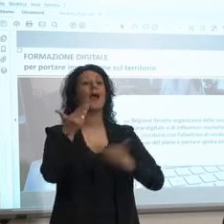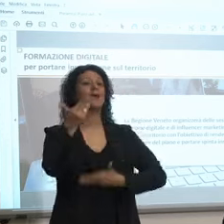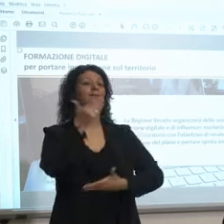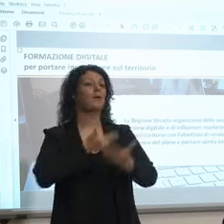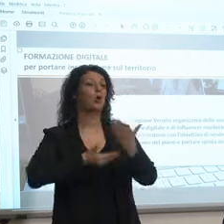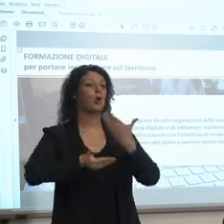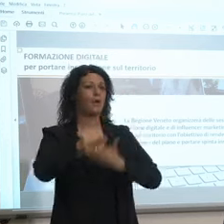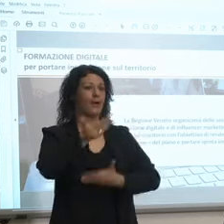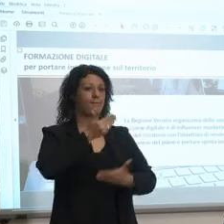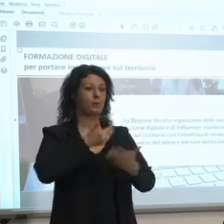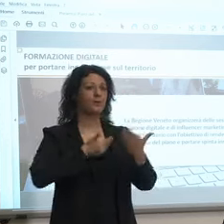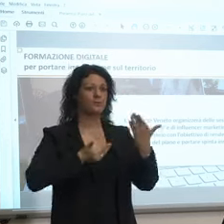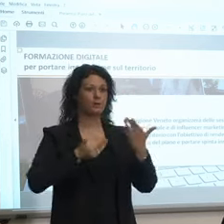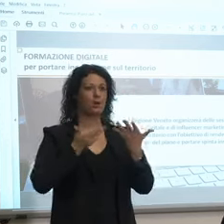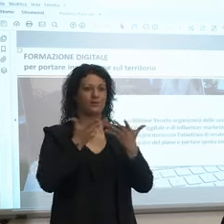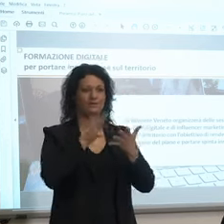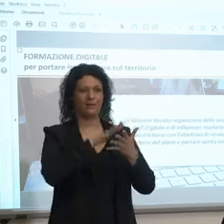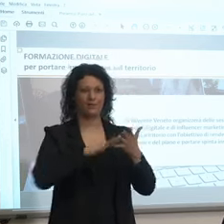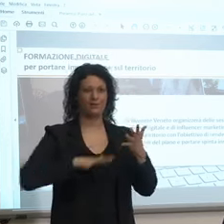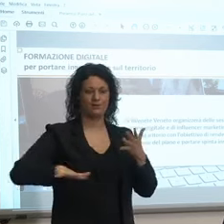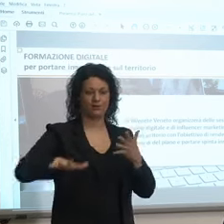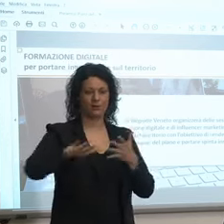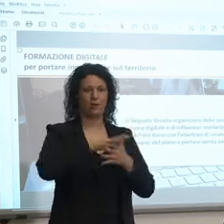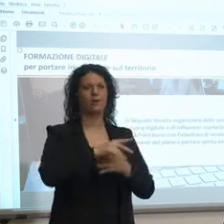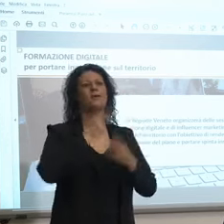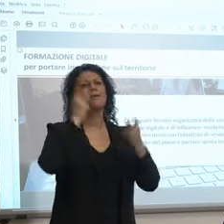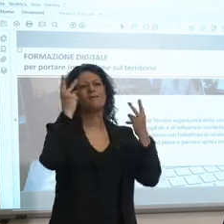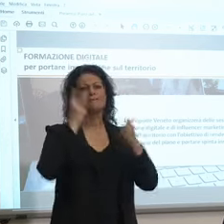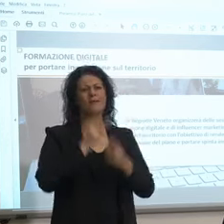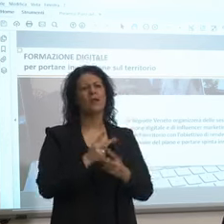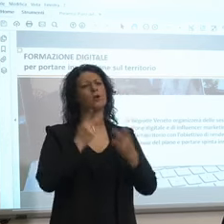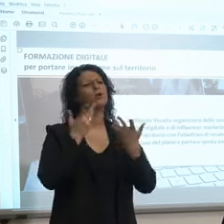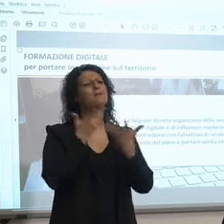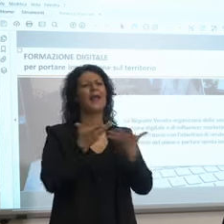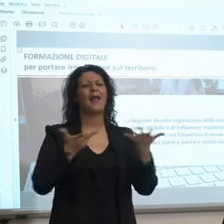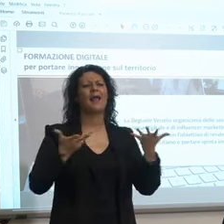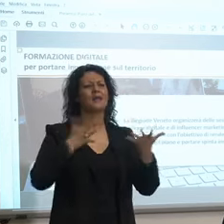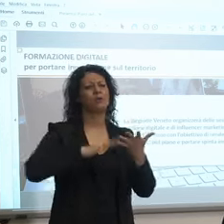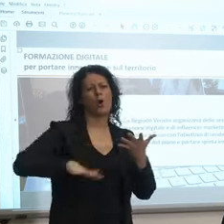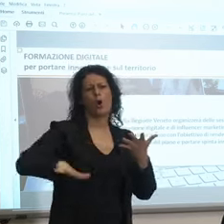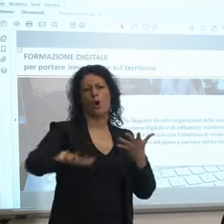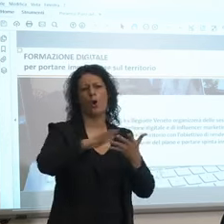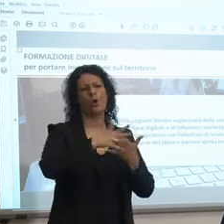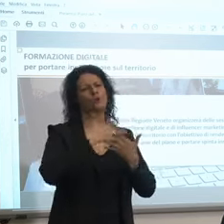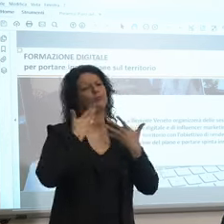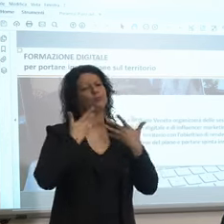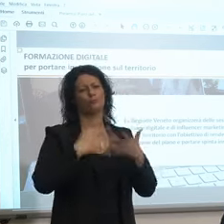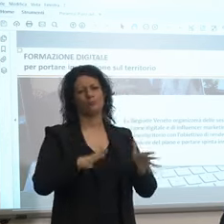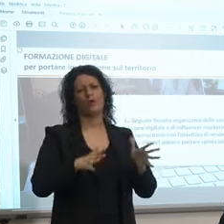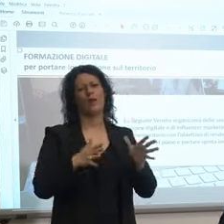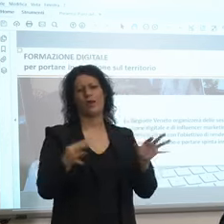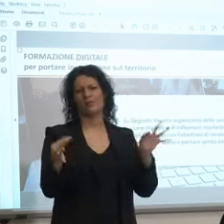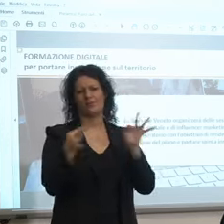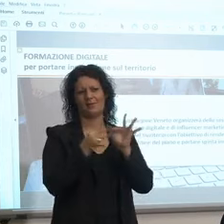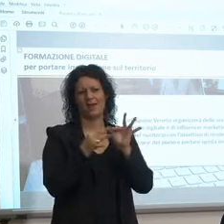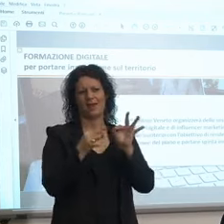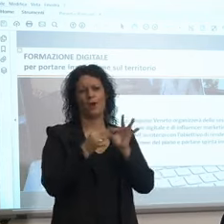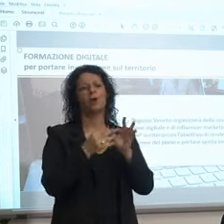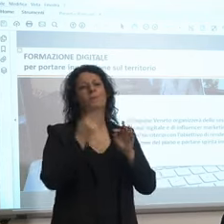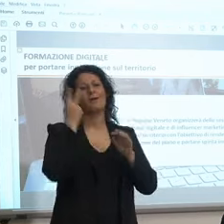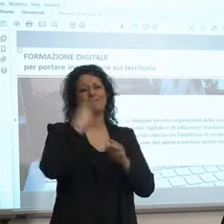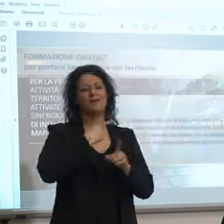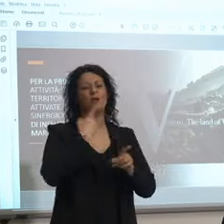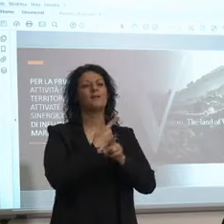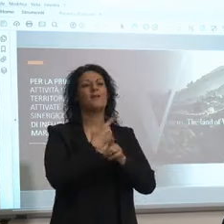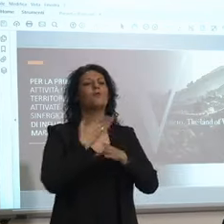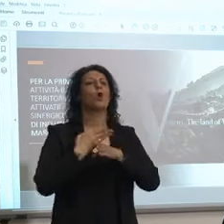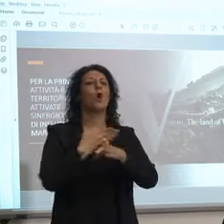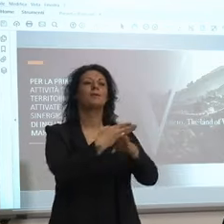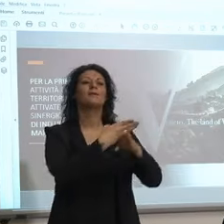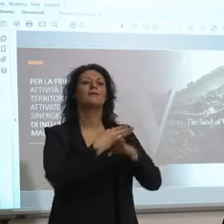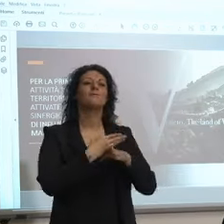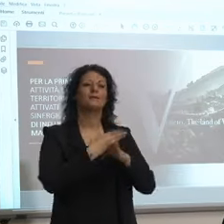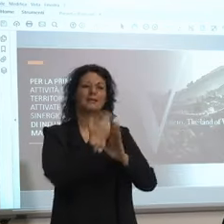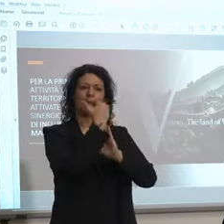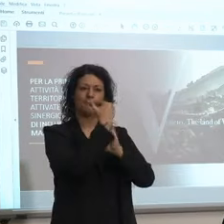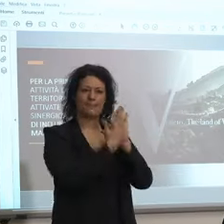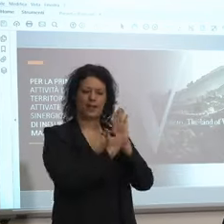avuto l'ok da parte del territorio però poi dobbiamo condividerlo insieme quindi